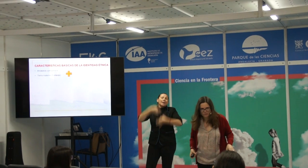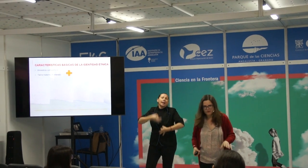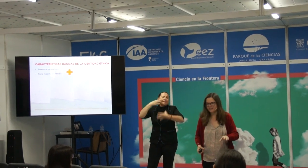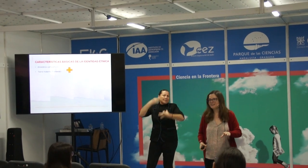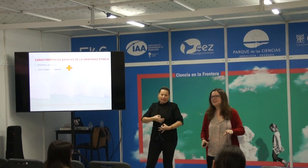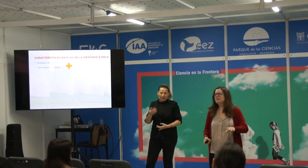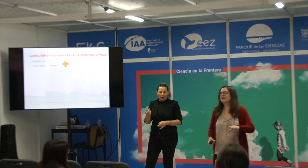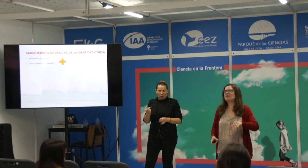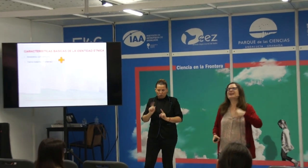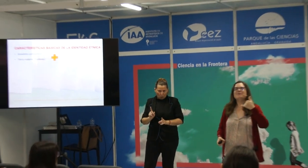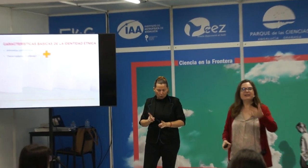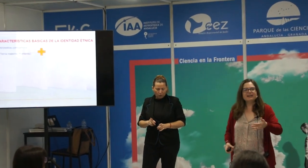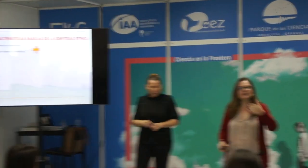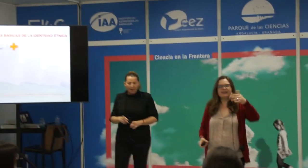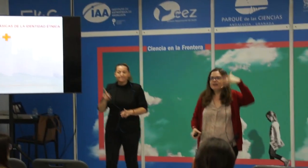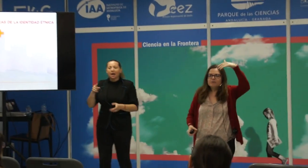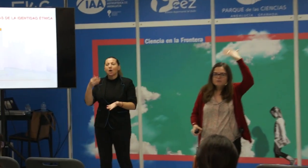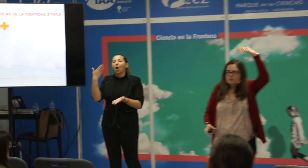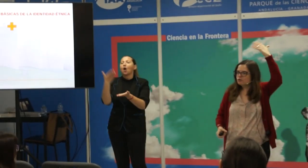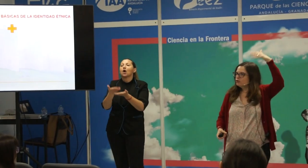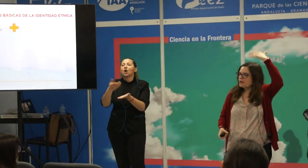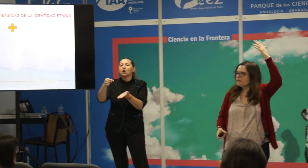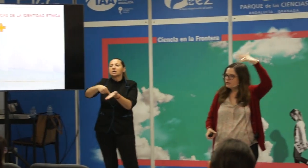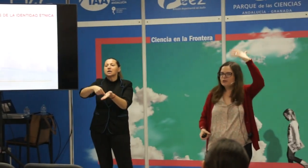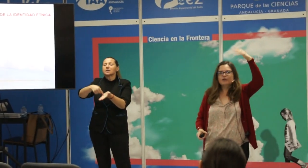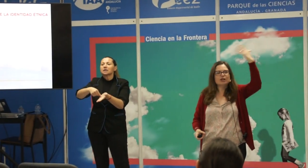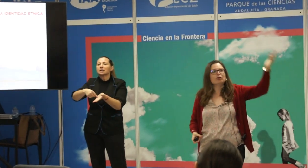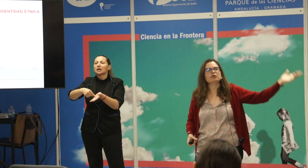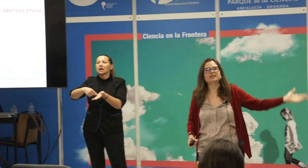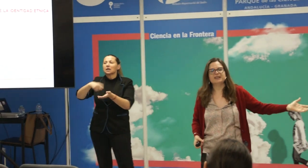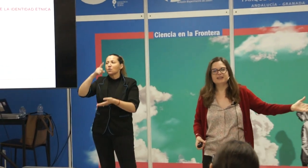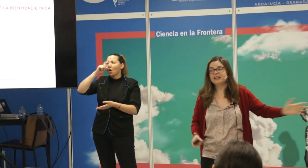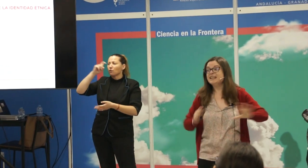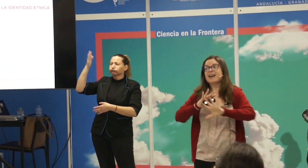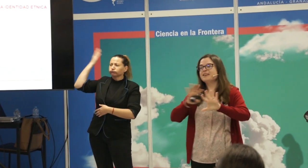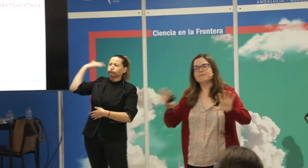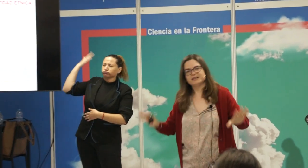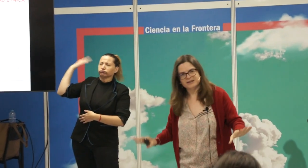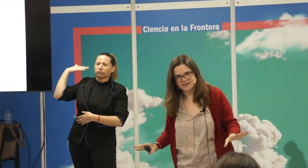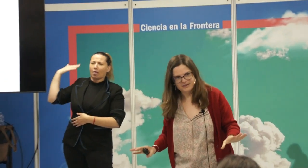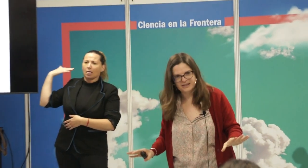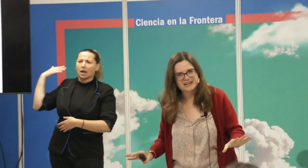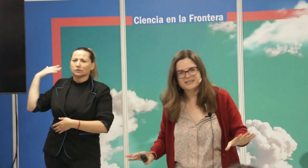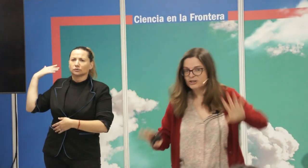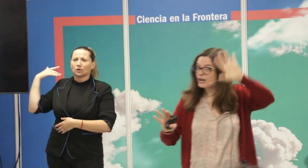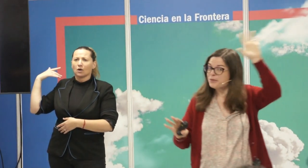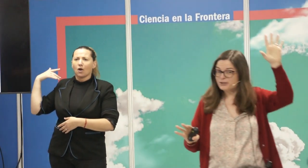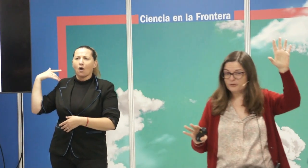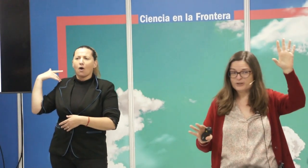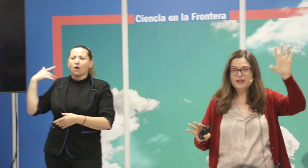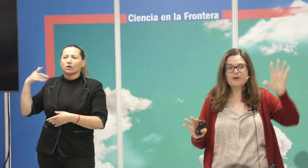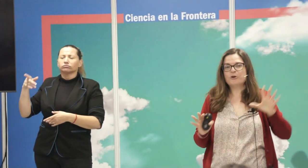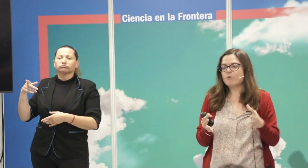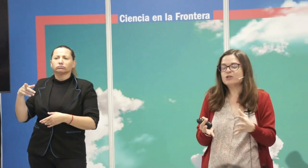prácticamente nunca lo es, pero reivindica tener unos ancestros de los que todos descienden y nadie más desciende de esos